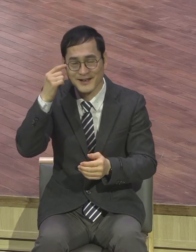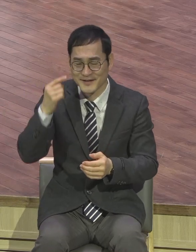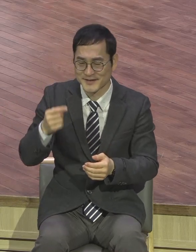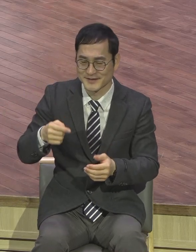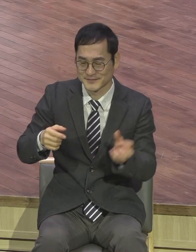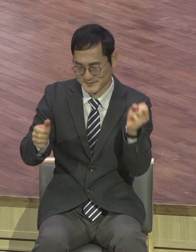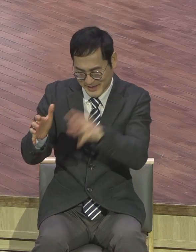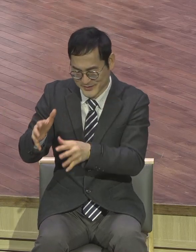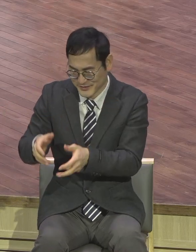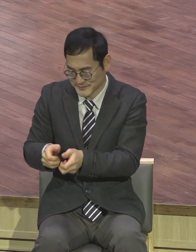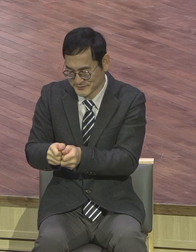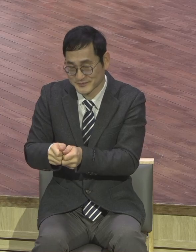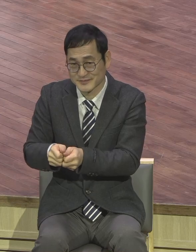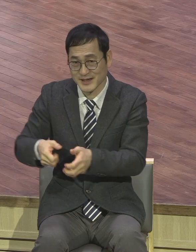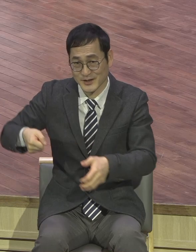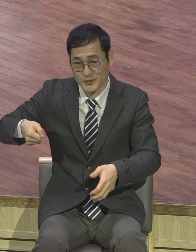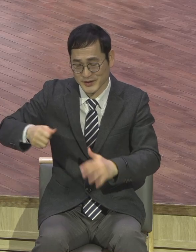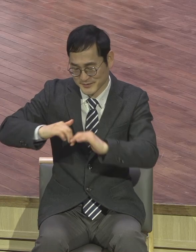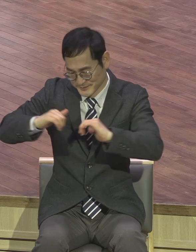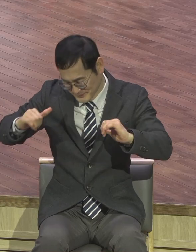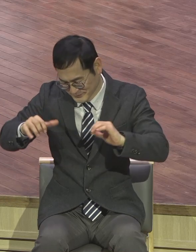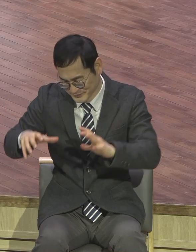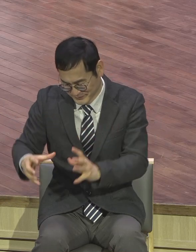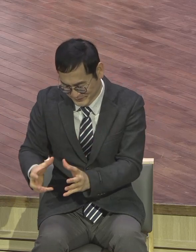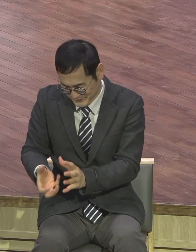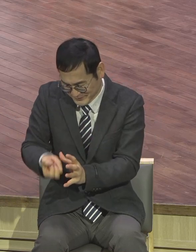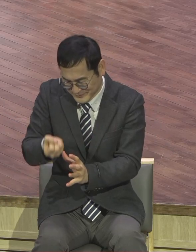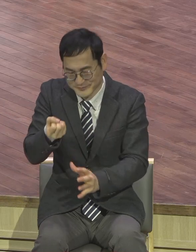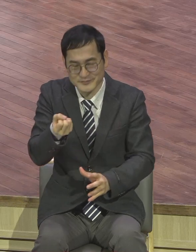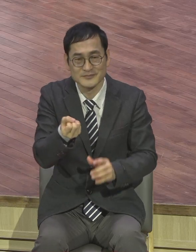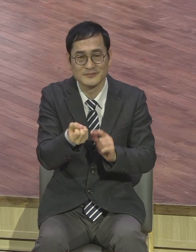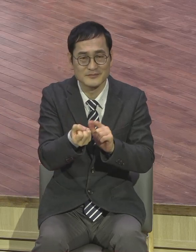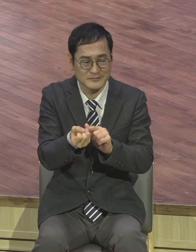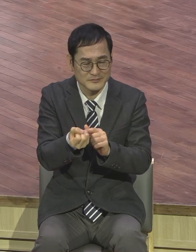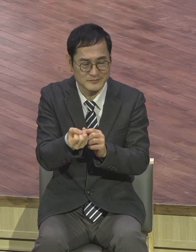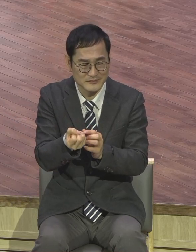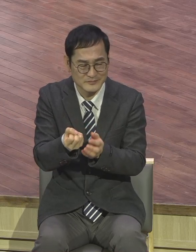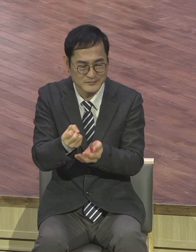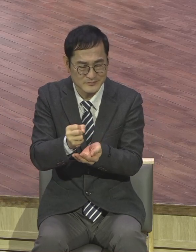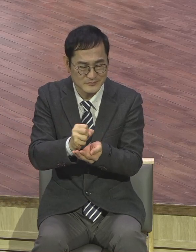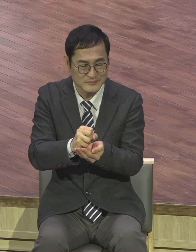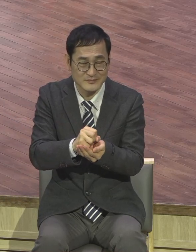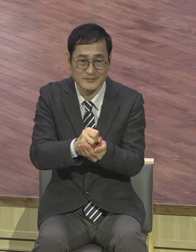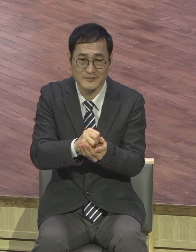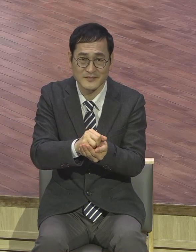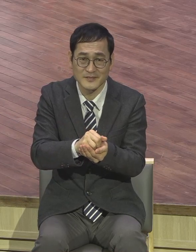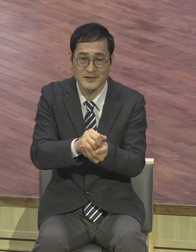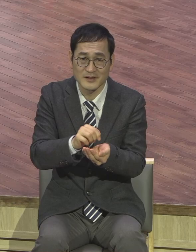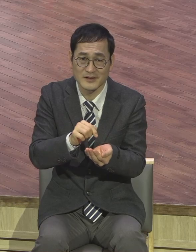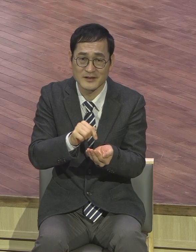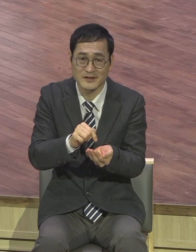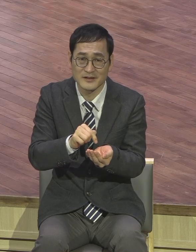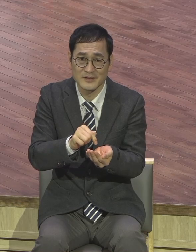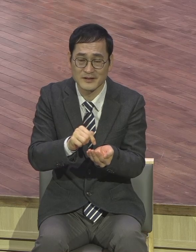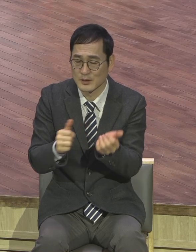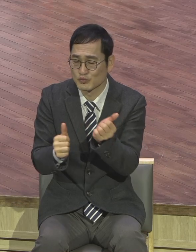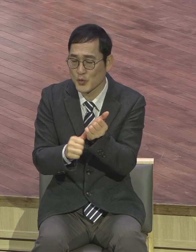가져왔는데 가져왔는데 이거를 부목사에게 주었어요. 이거 가져가서